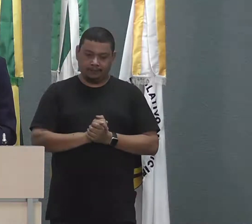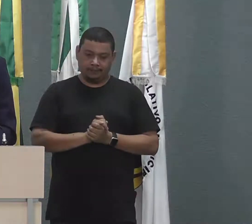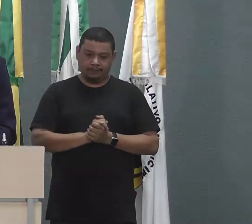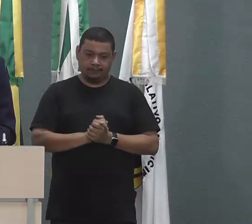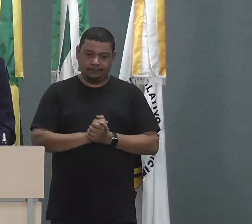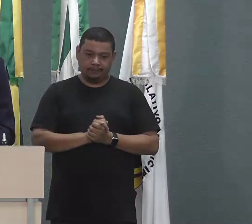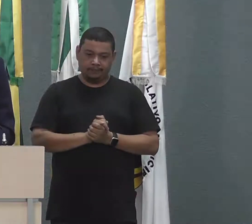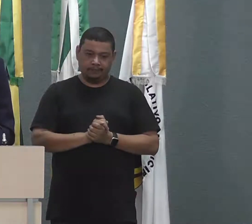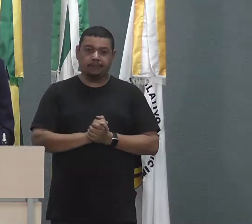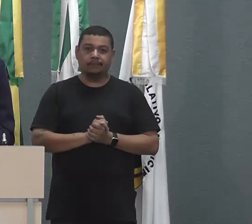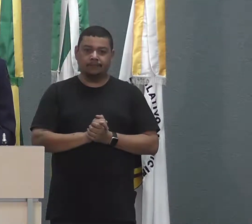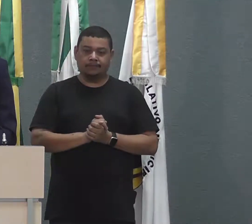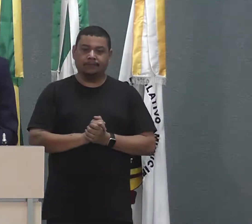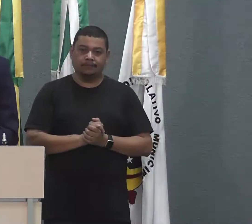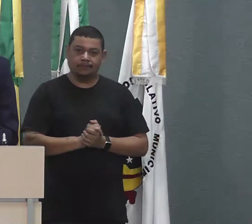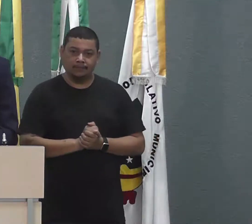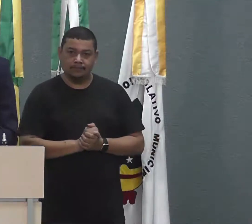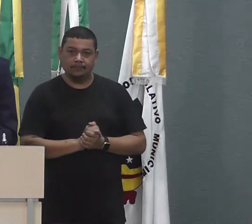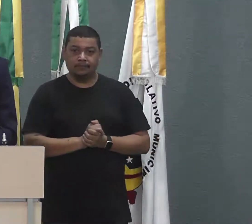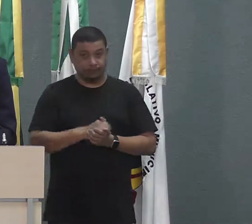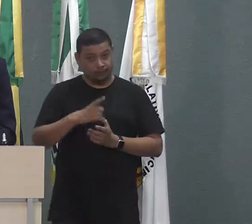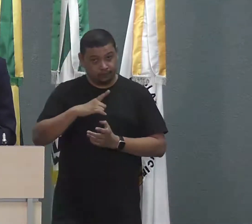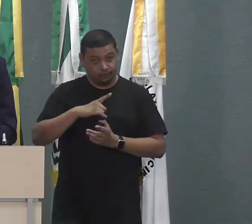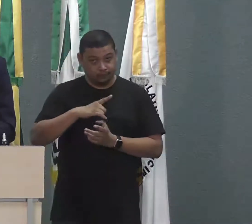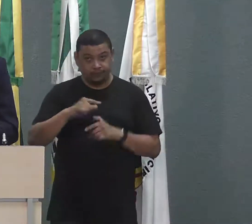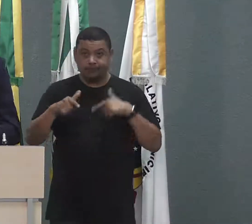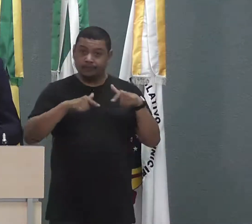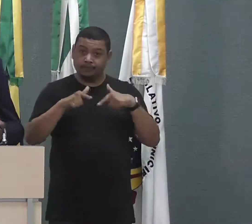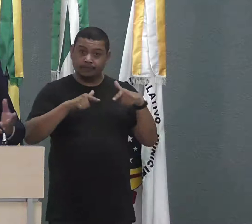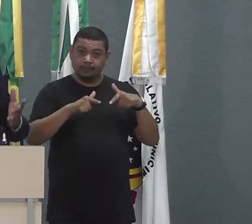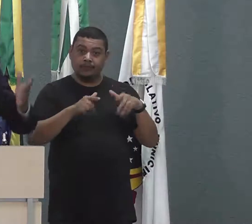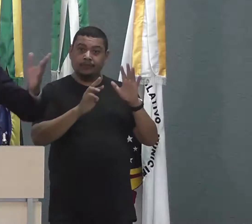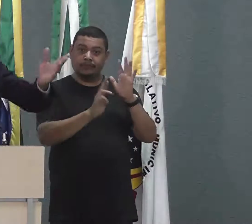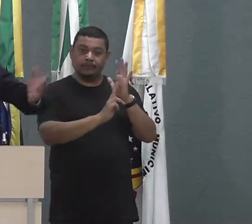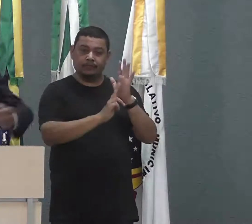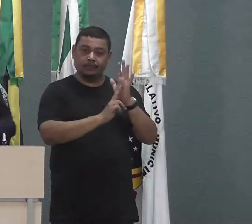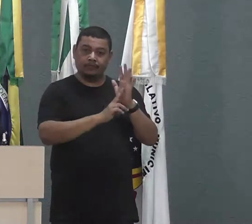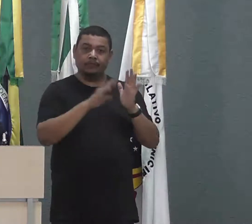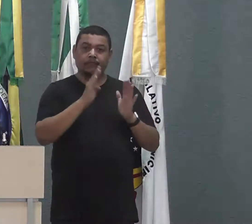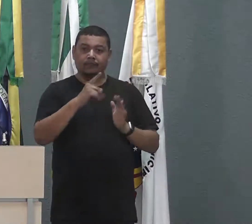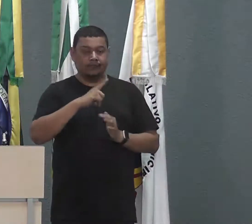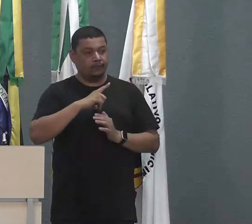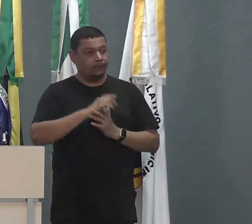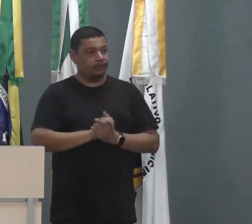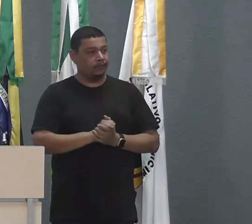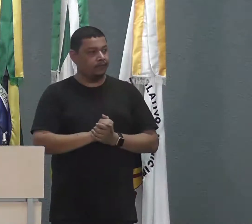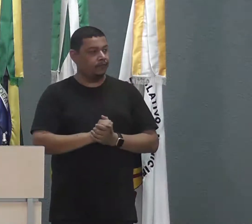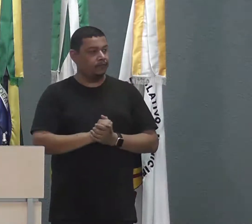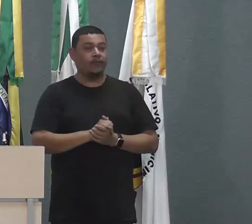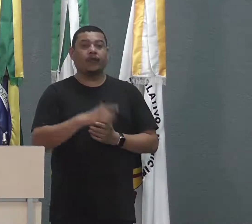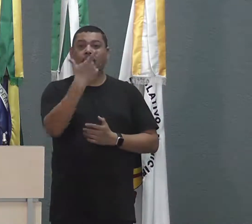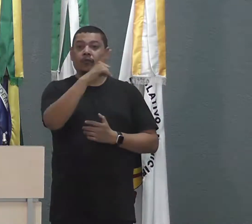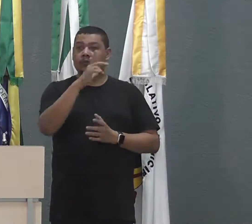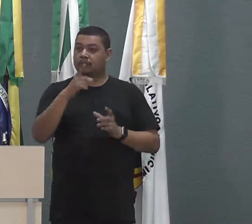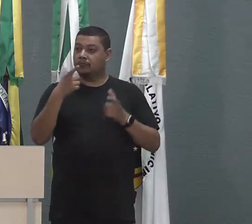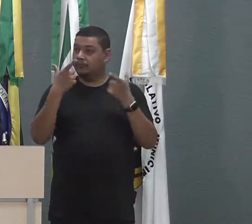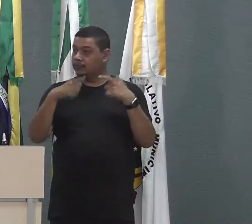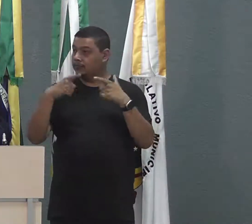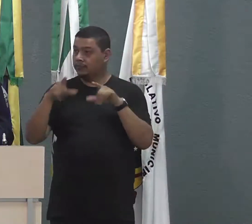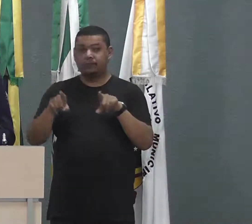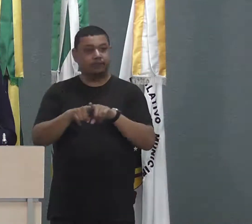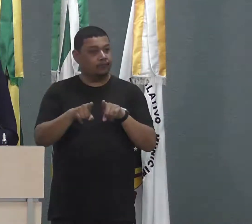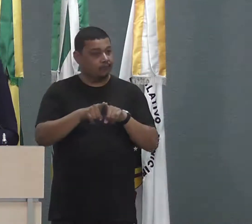com a força-tarefa que foi feita lá no distrito do Riozinho, claro que tendo em vista, já foi feita aqui em outros bairros, eu acho que